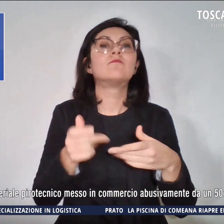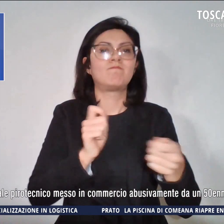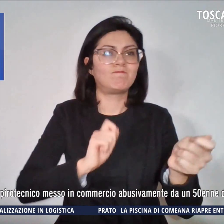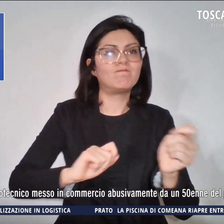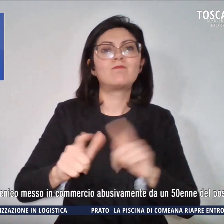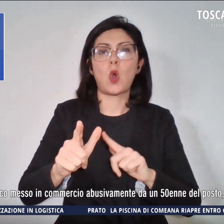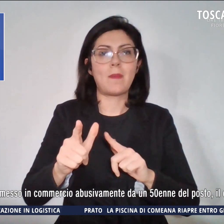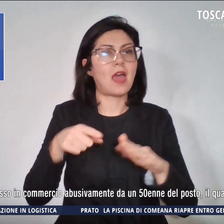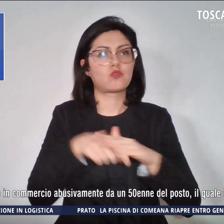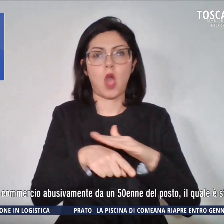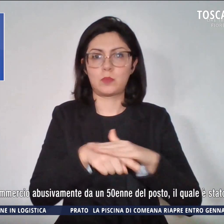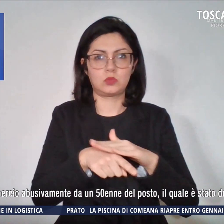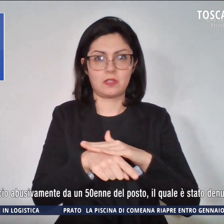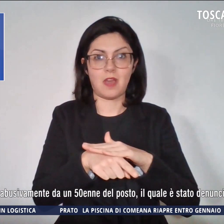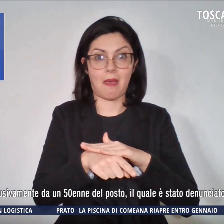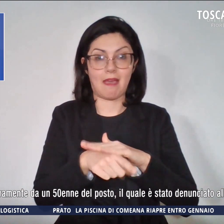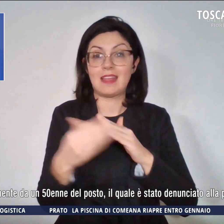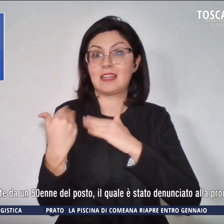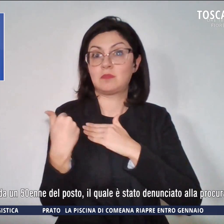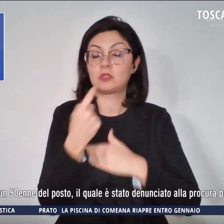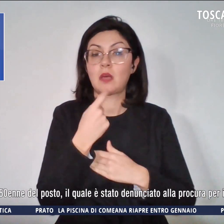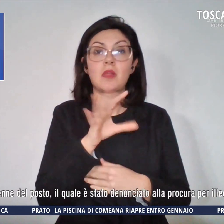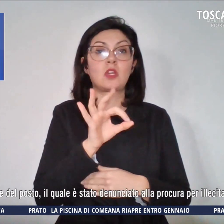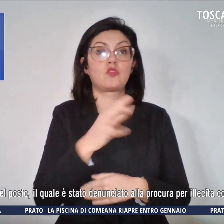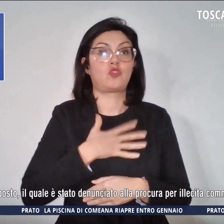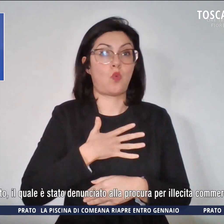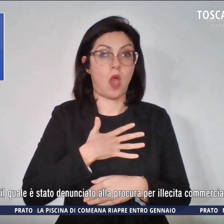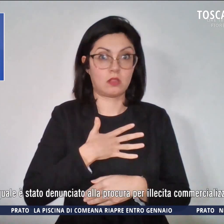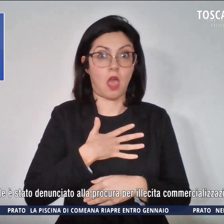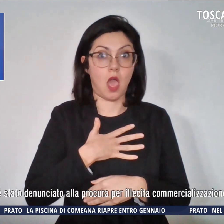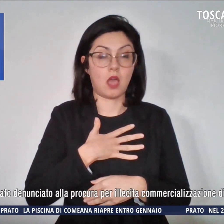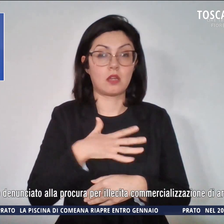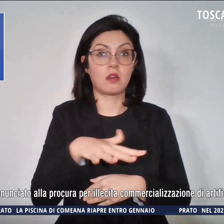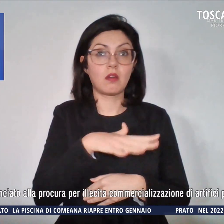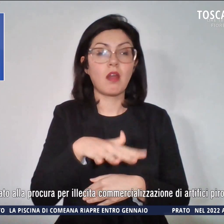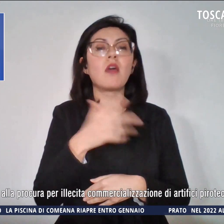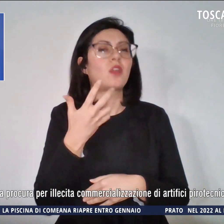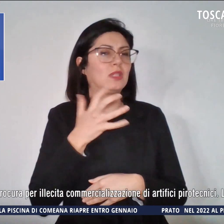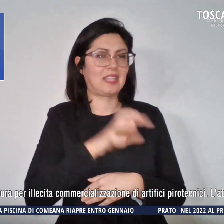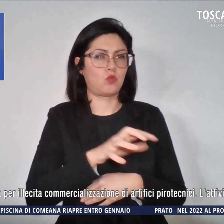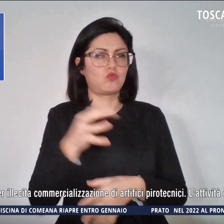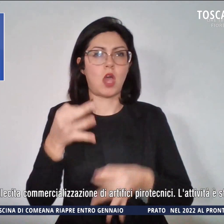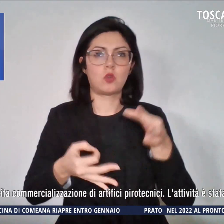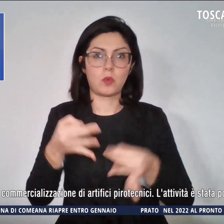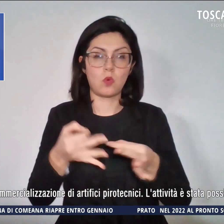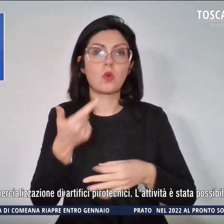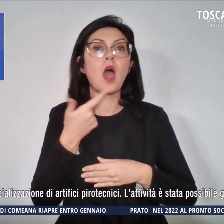da un cinquantenne del posto, il quale è stato denunciato alla Procura per illecita